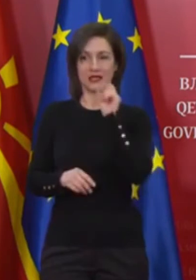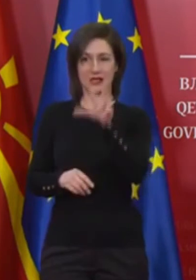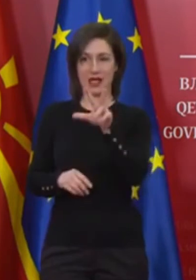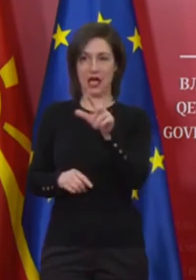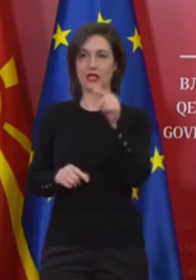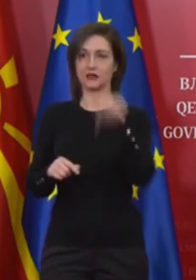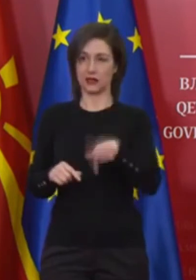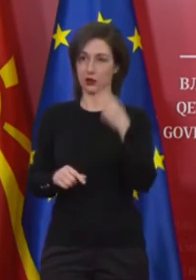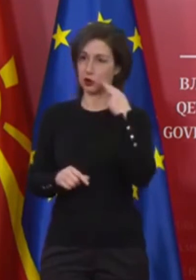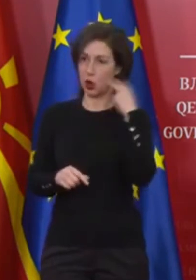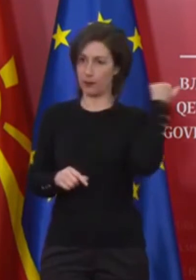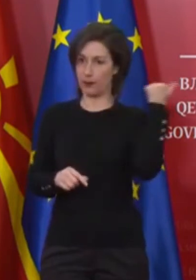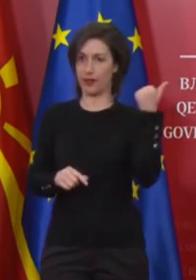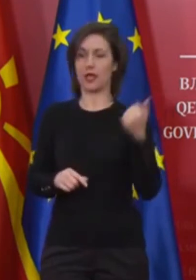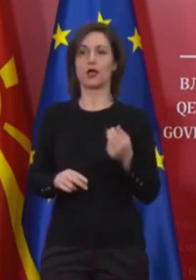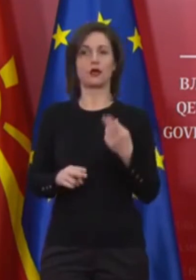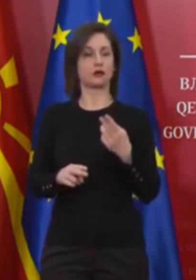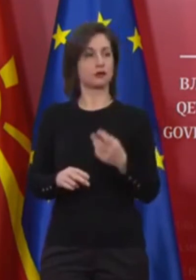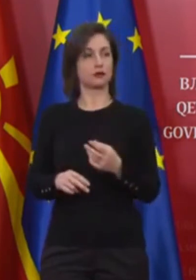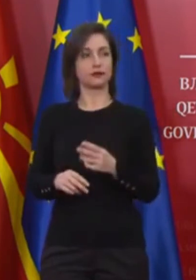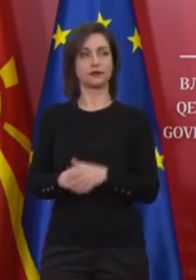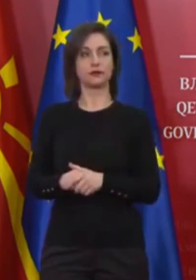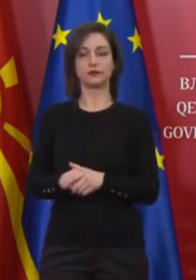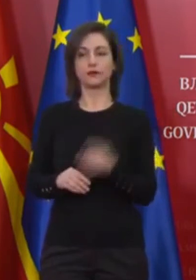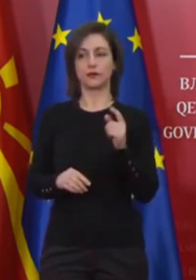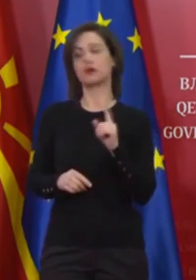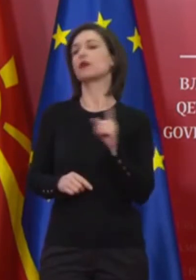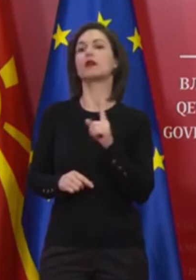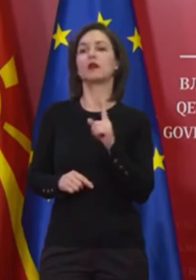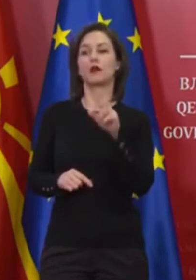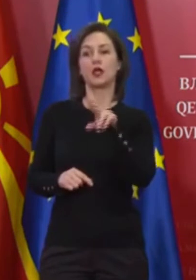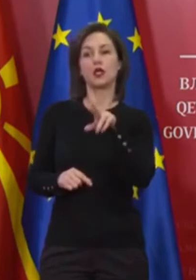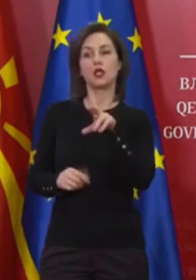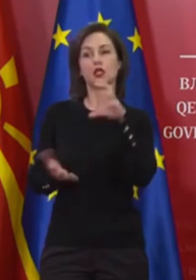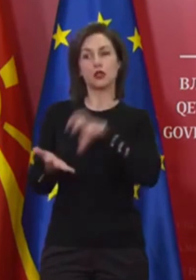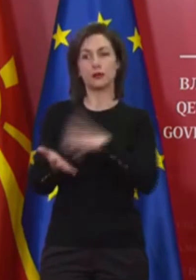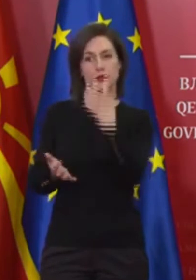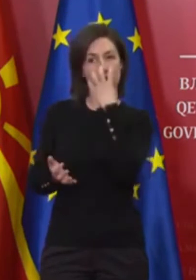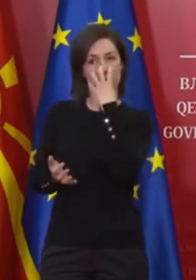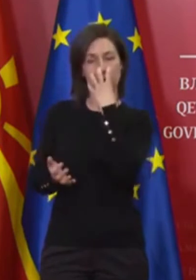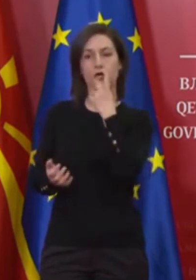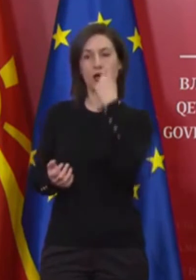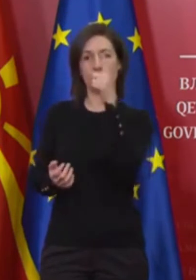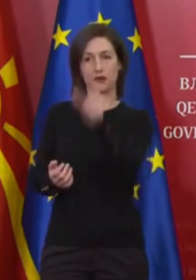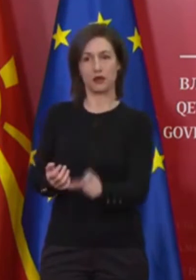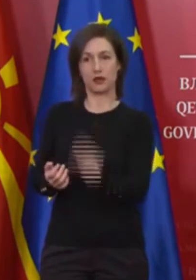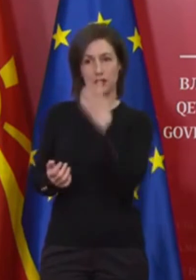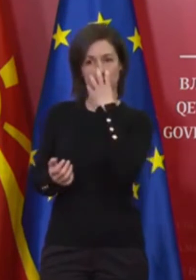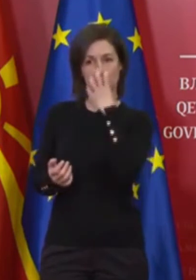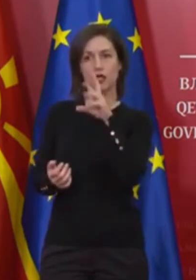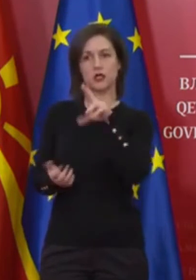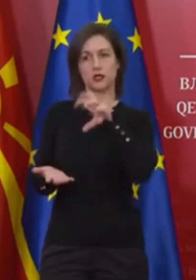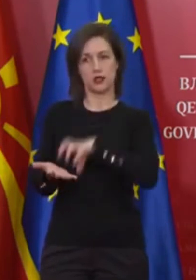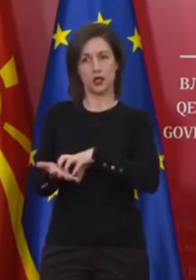инфективни болести, и депроменејата е здравиќната состојба на пациентката, која што е на респираторна машина, ме че та е стабилна со